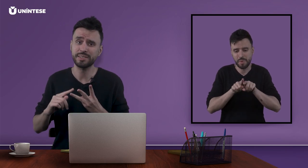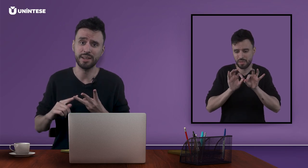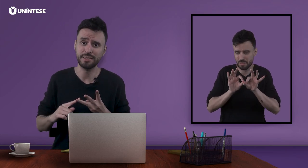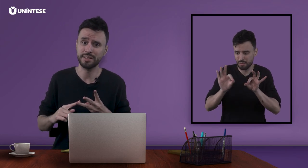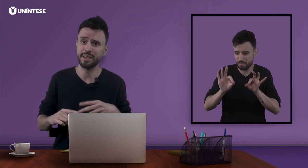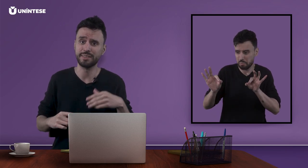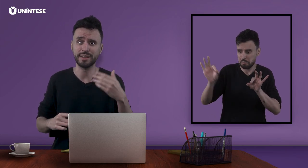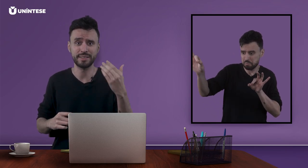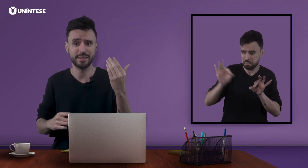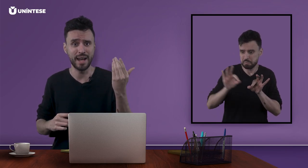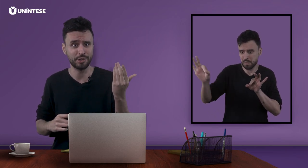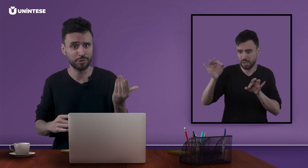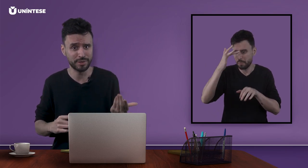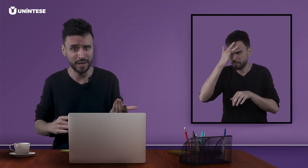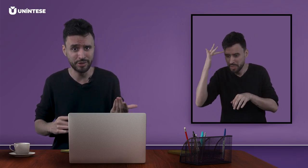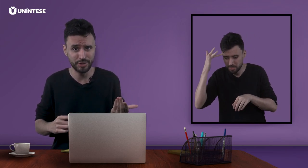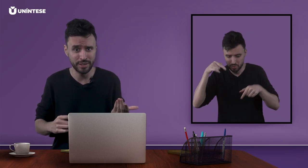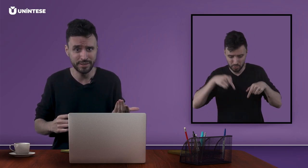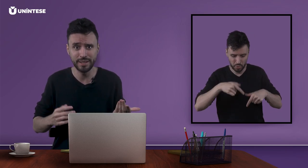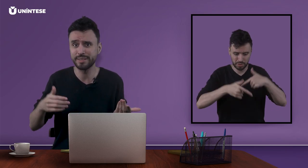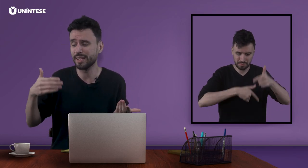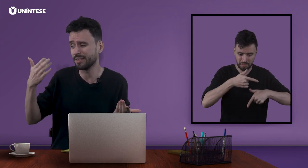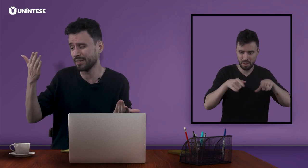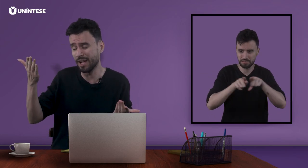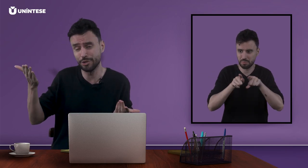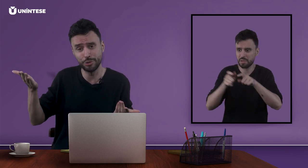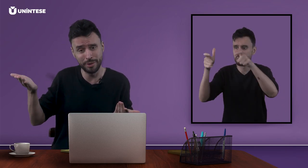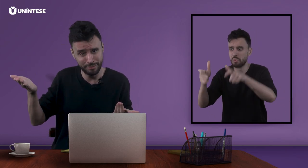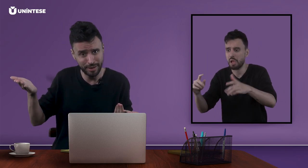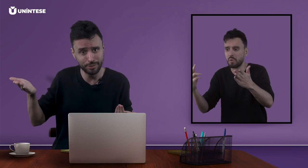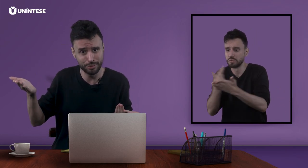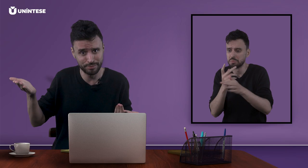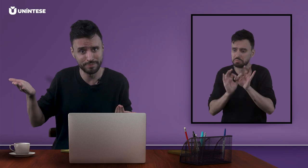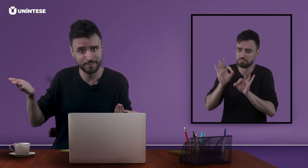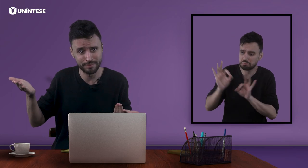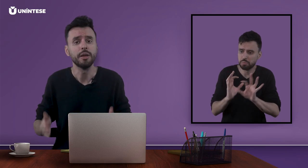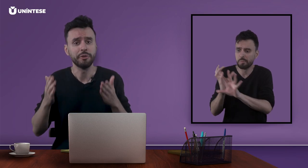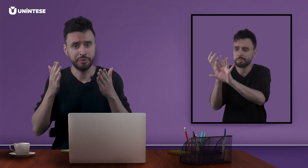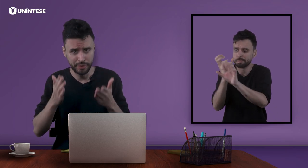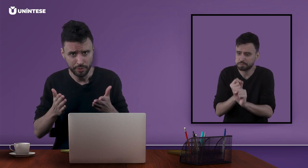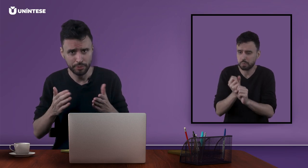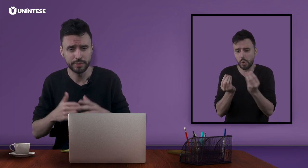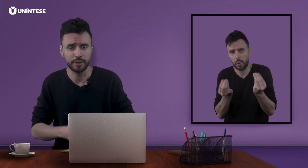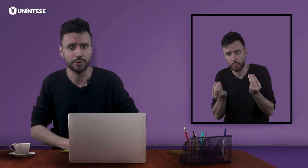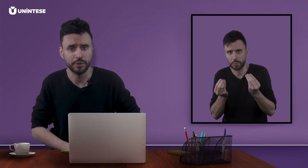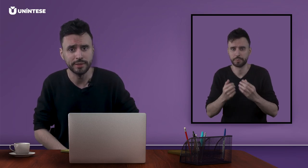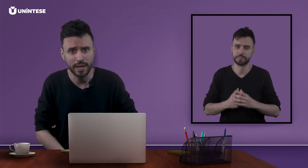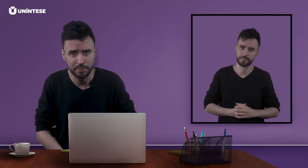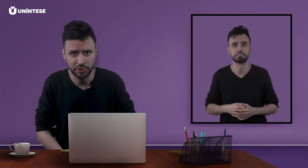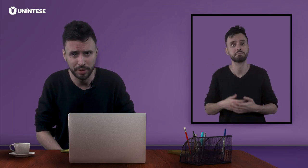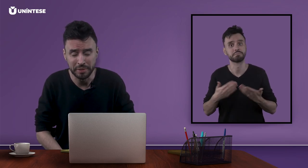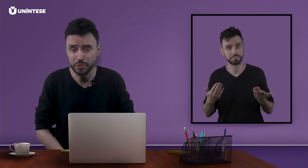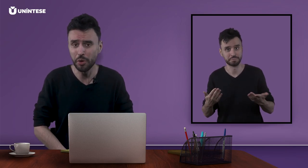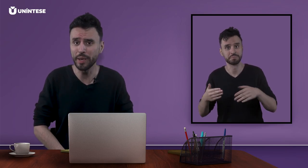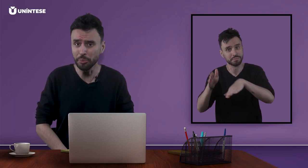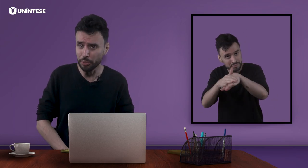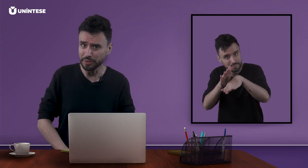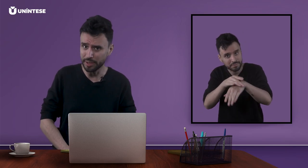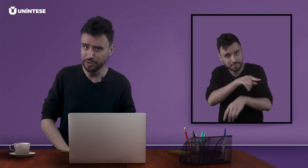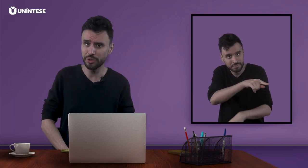distâncias entre a cidade dos artistas e a cidade do evento. Viu, tradutor e intérprete de livros, como é importante